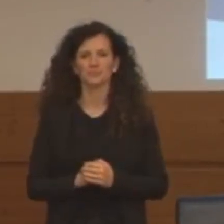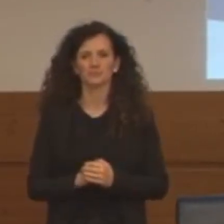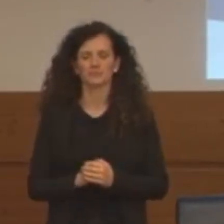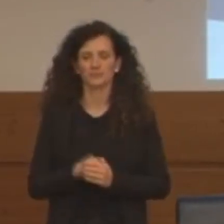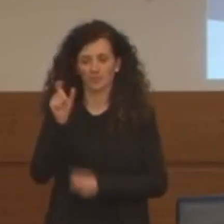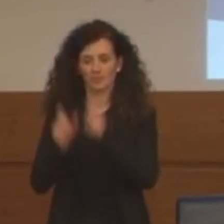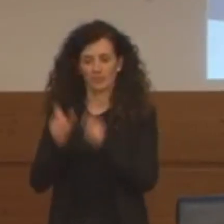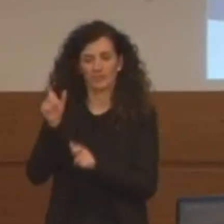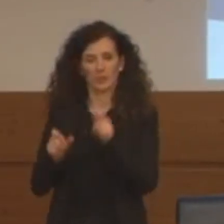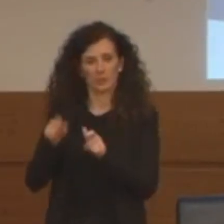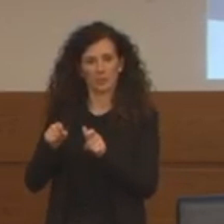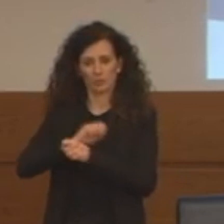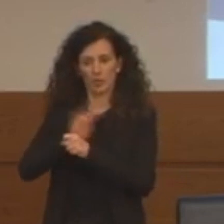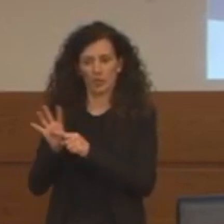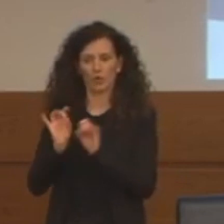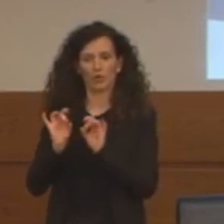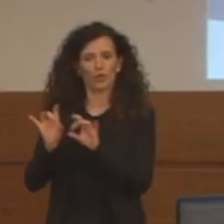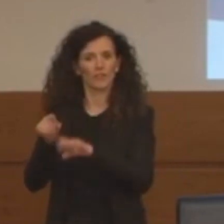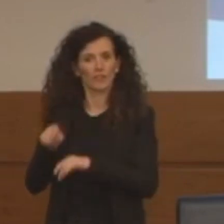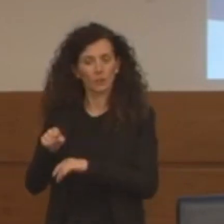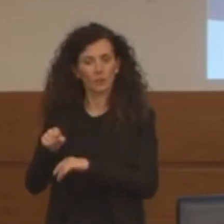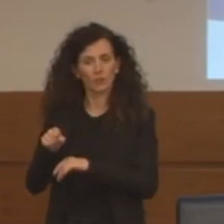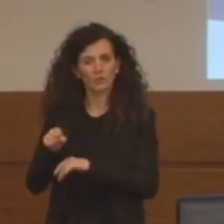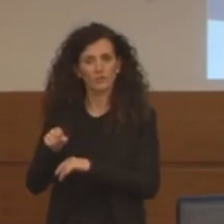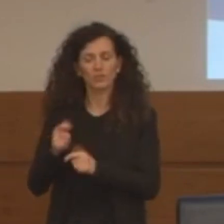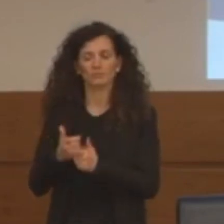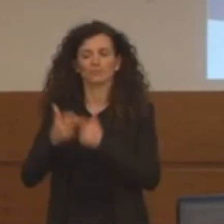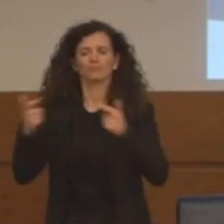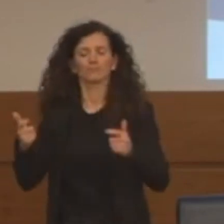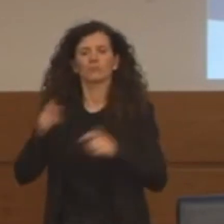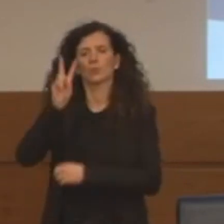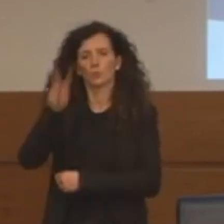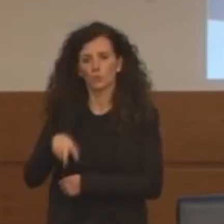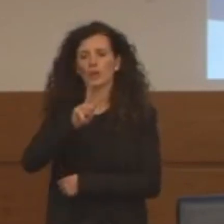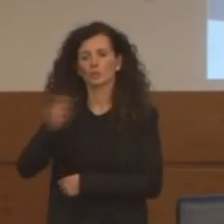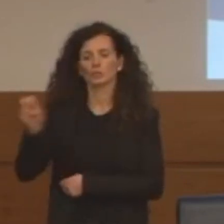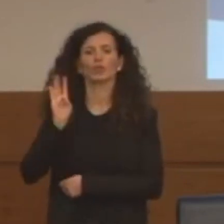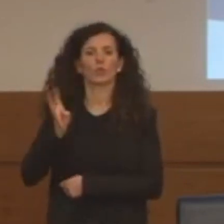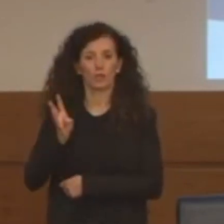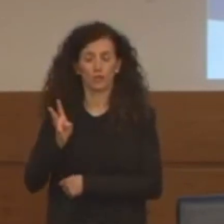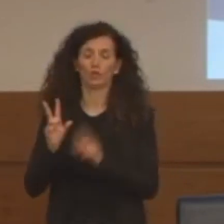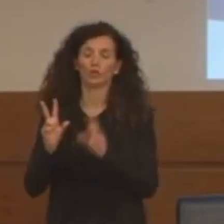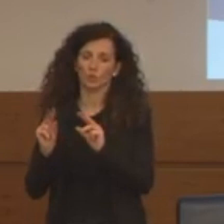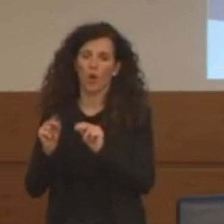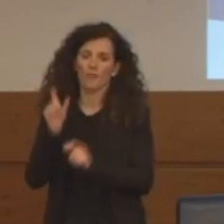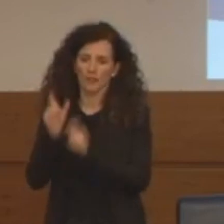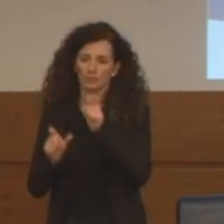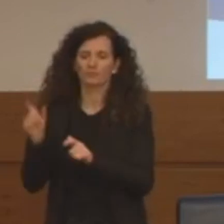affette da coronavirus registriamo un incremento di 2.214 nuovi casi.